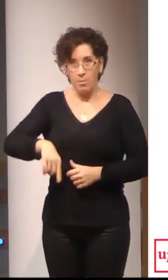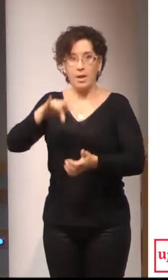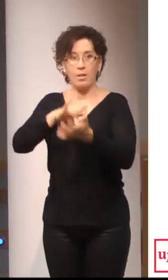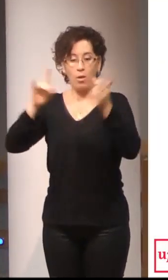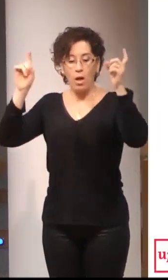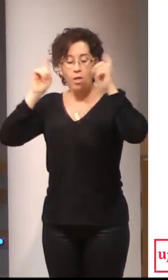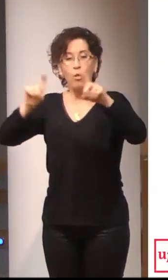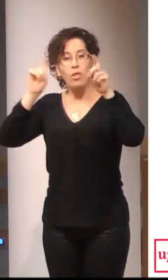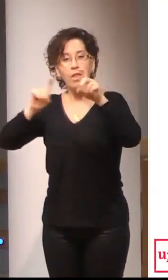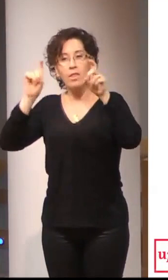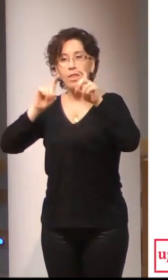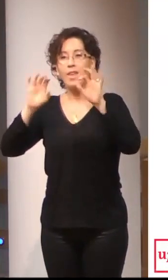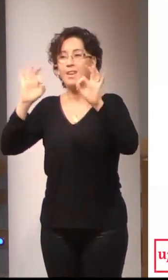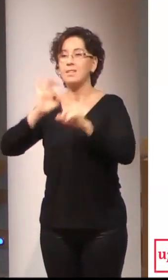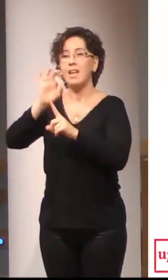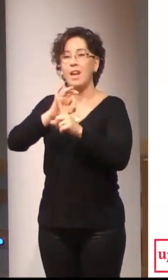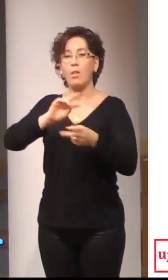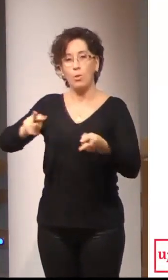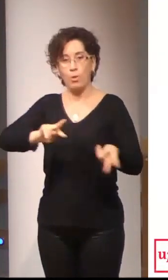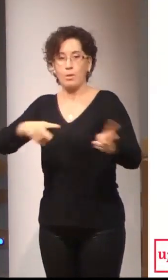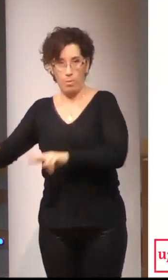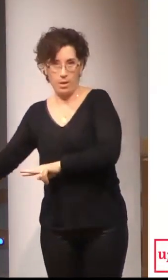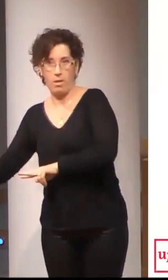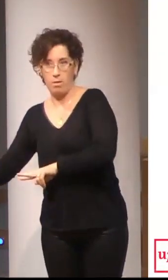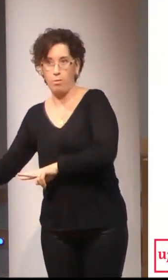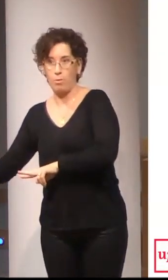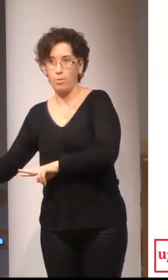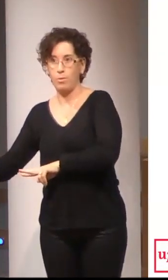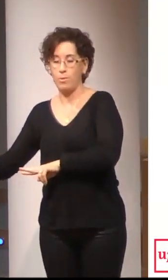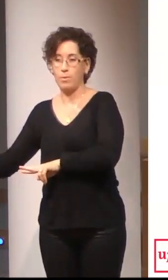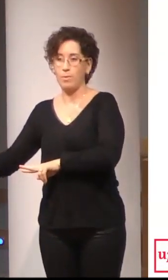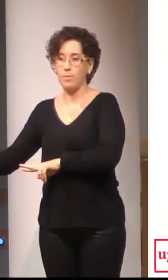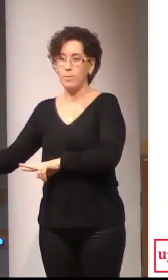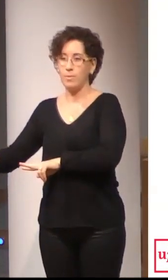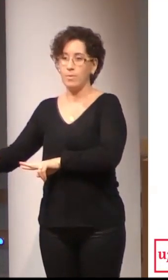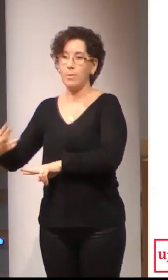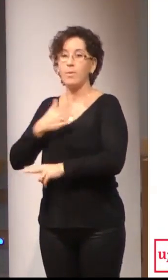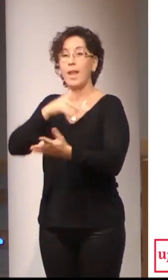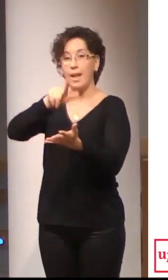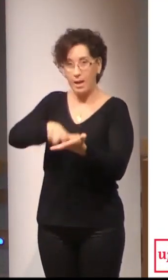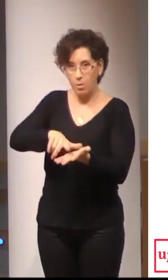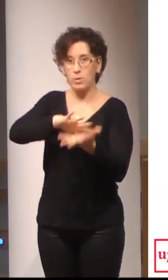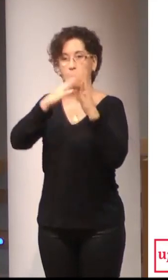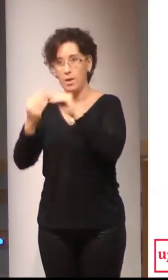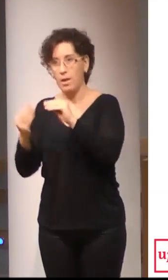o grado de traducción e interpretación de lenguas aplicadas da Universitat Pumpeu-Fabra.